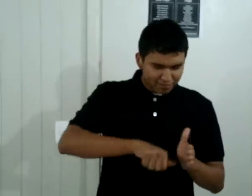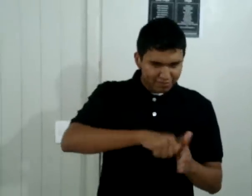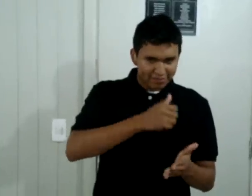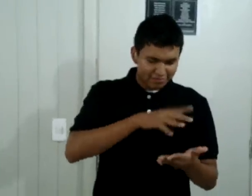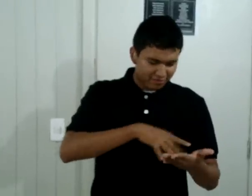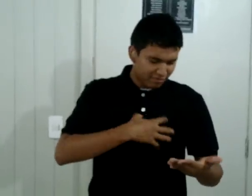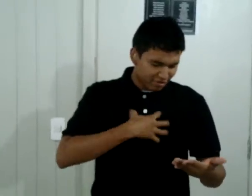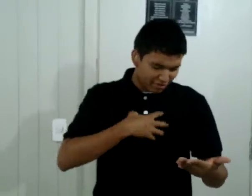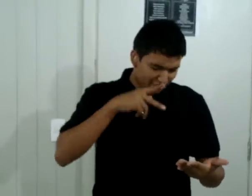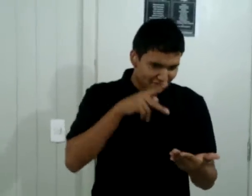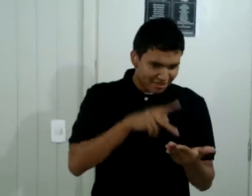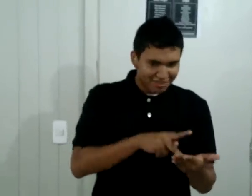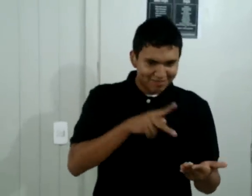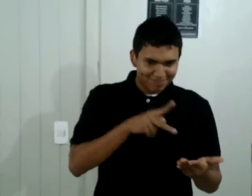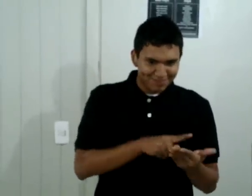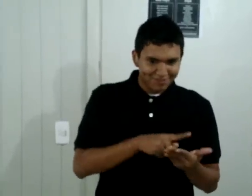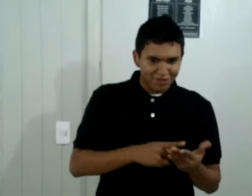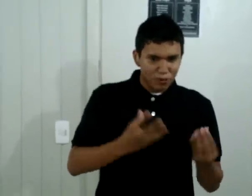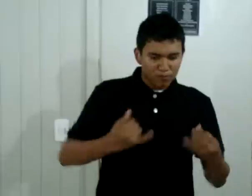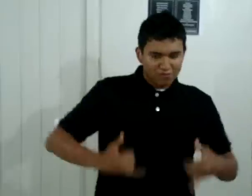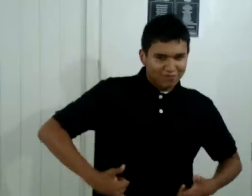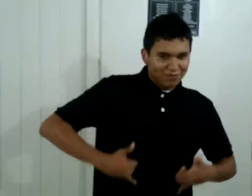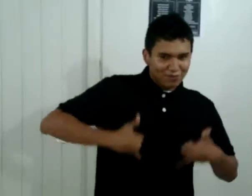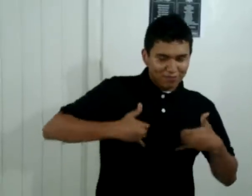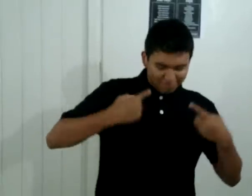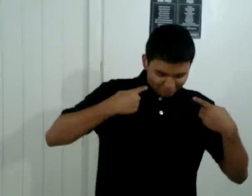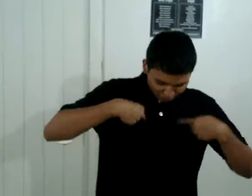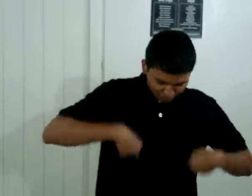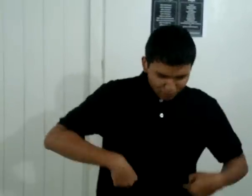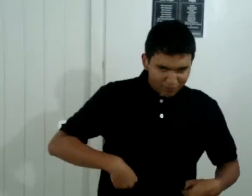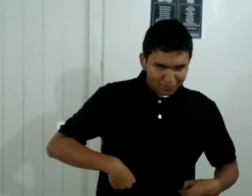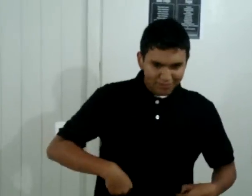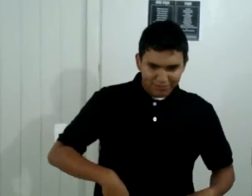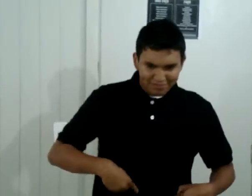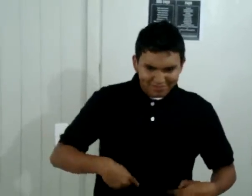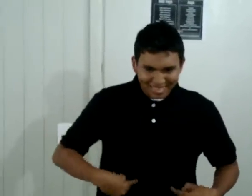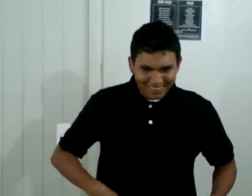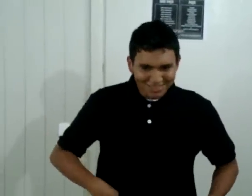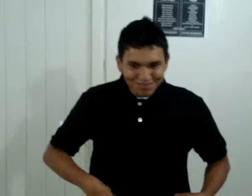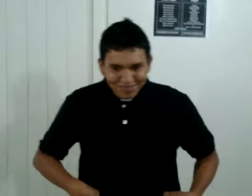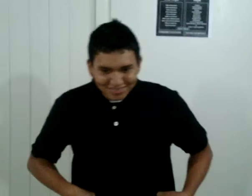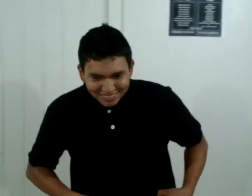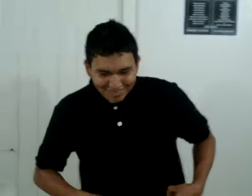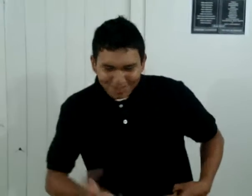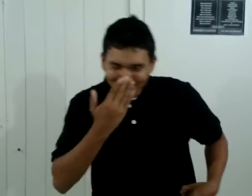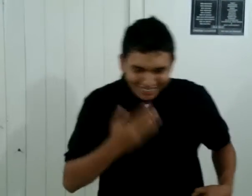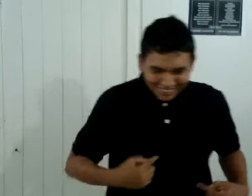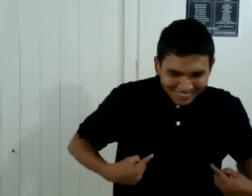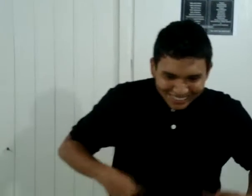descreveu aquelas sentimentalidades. O seu orgulho dilatava-se ao calor amoroso que saía delas. O meu